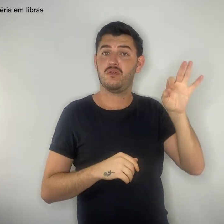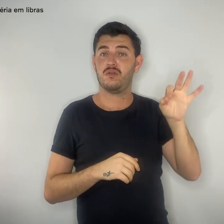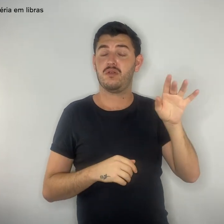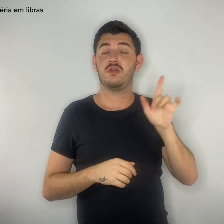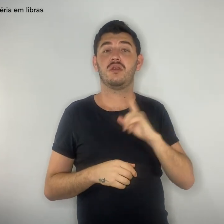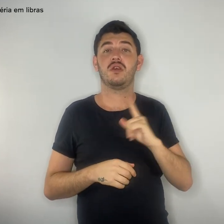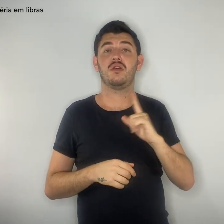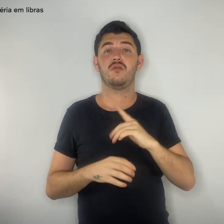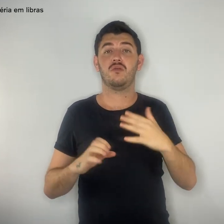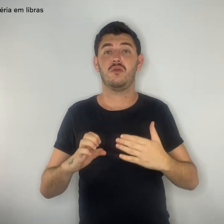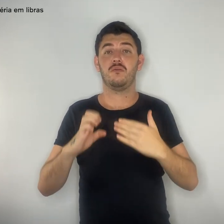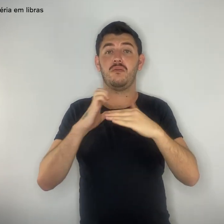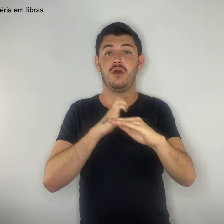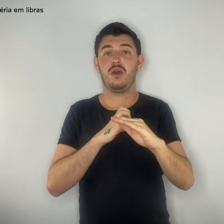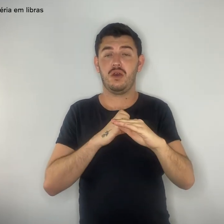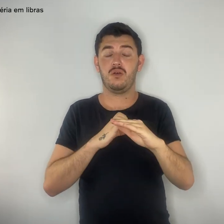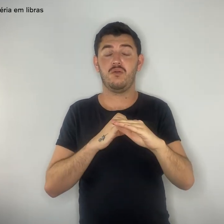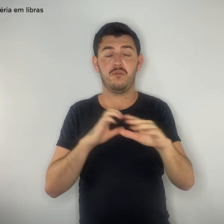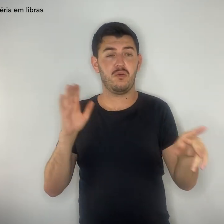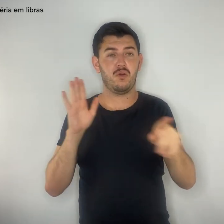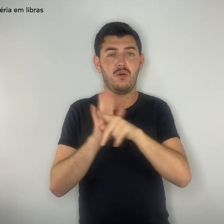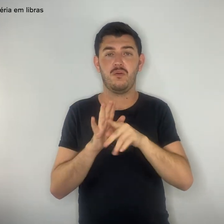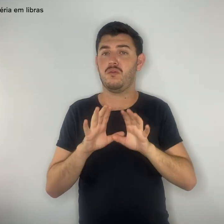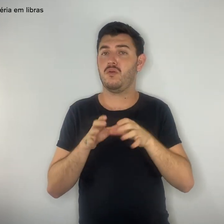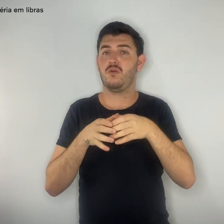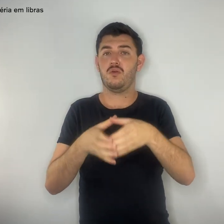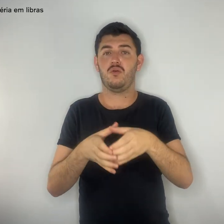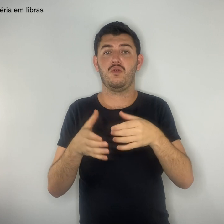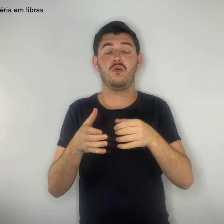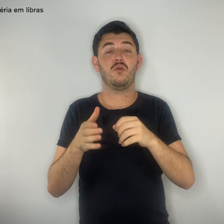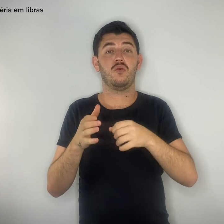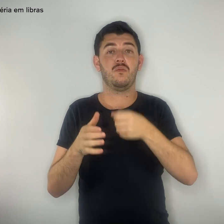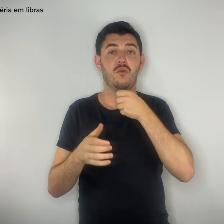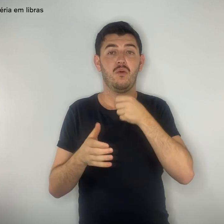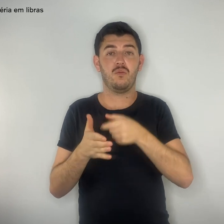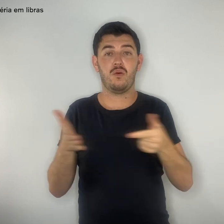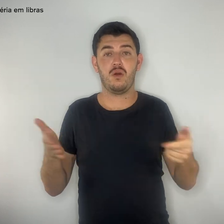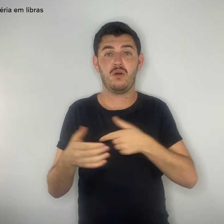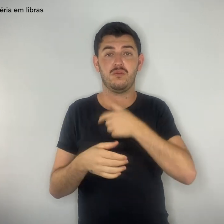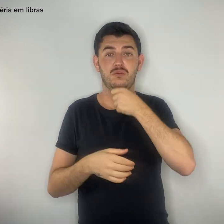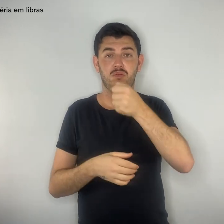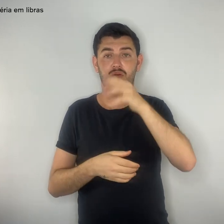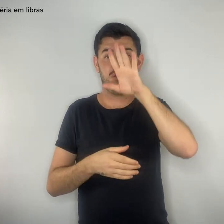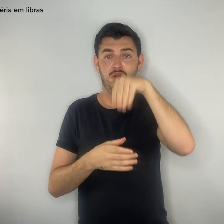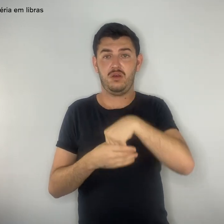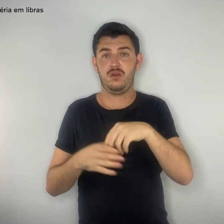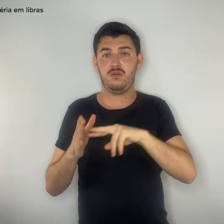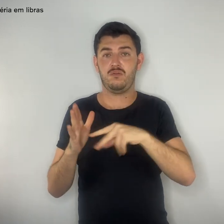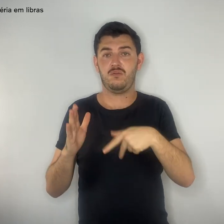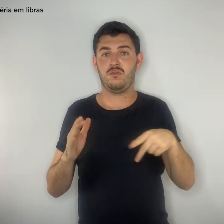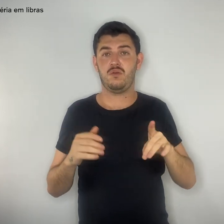arroba simprodf.org.br e conte-nos a situação.